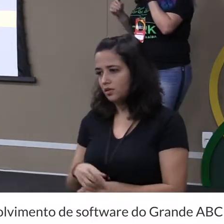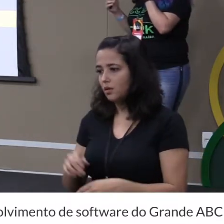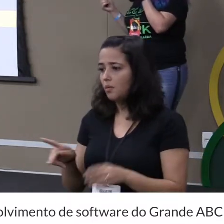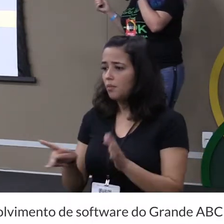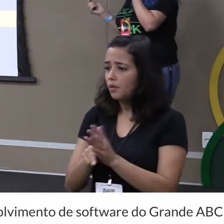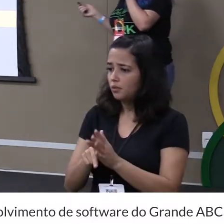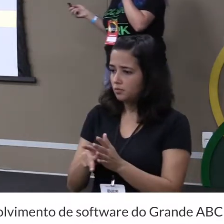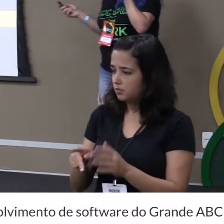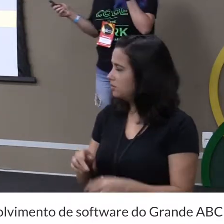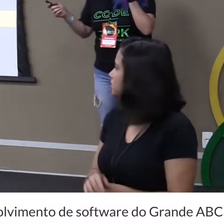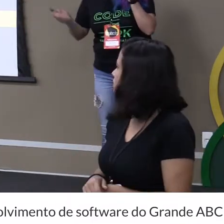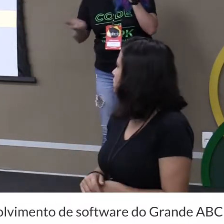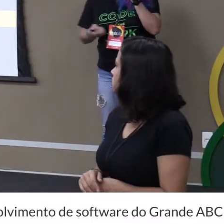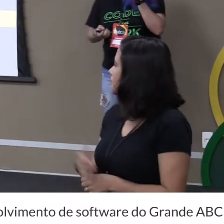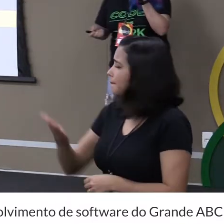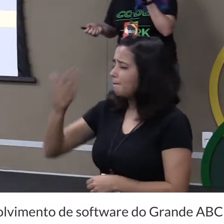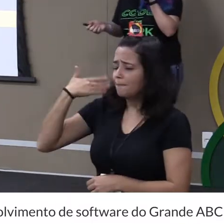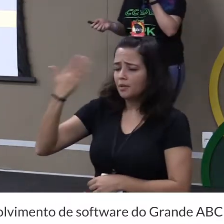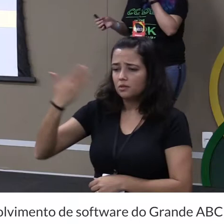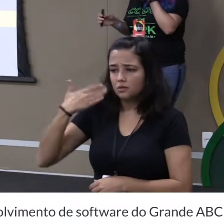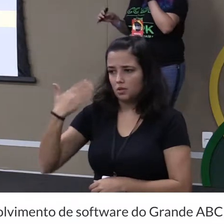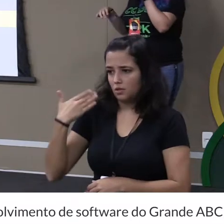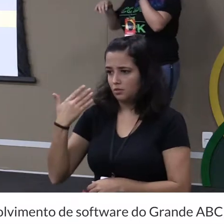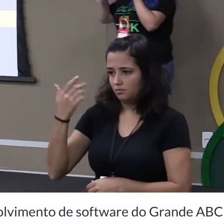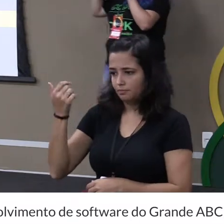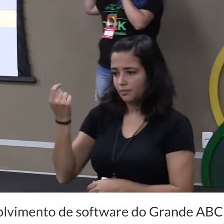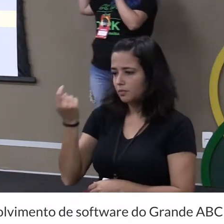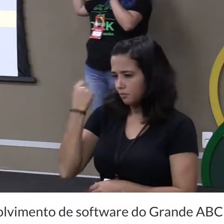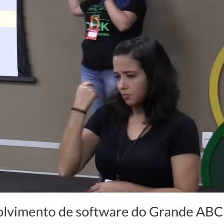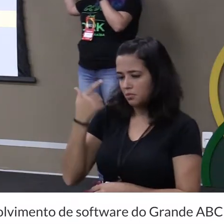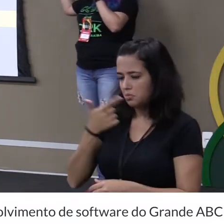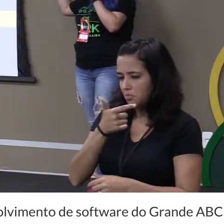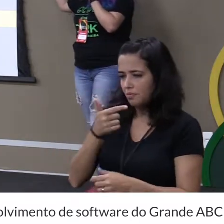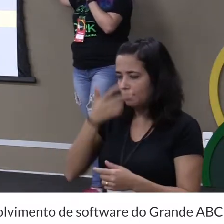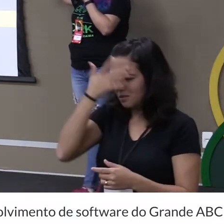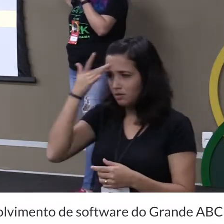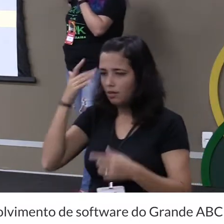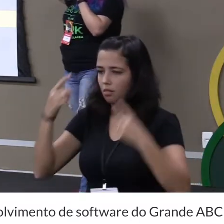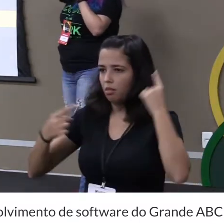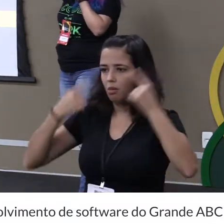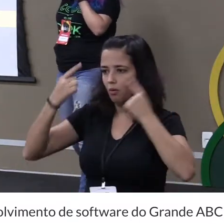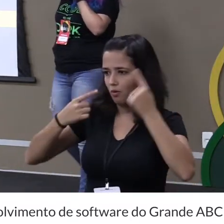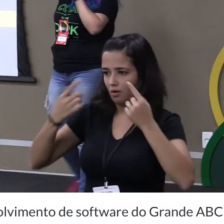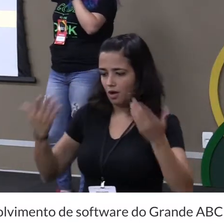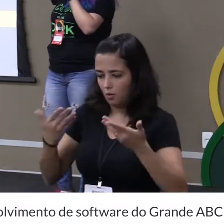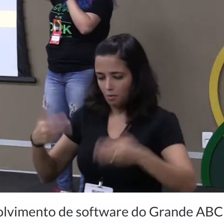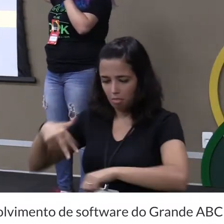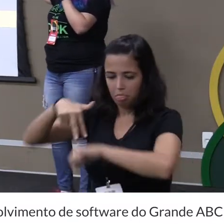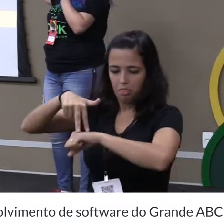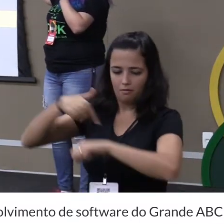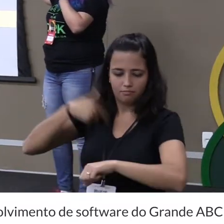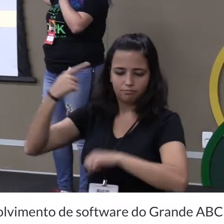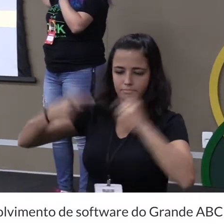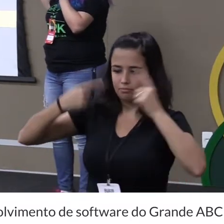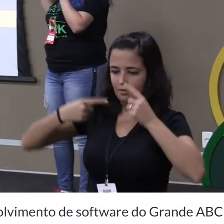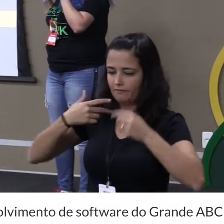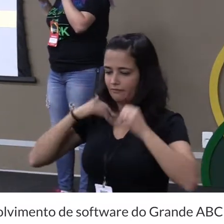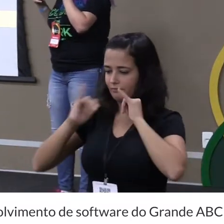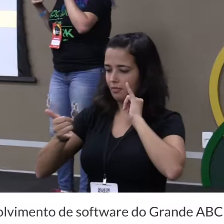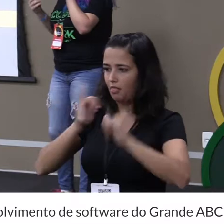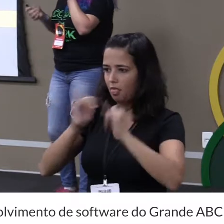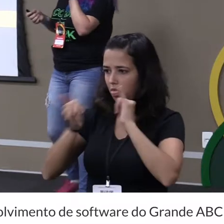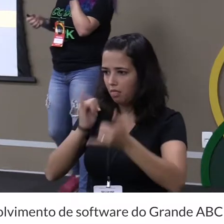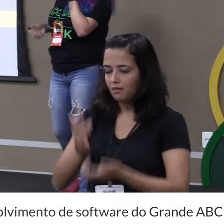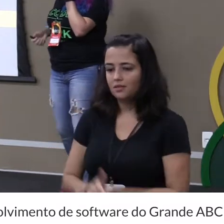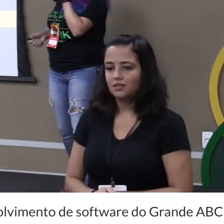só que naquela época a galera estava louca mais louca do que eu que cheguei aqui falando sobre isso a